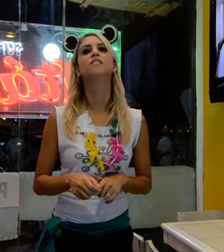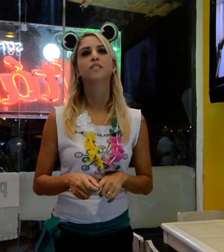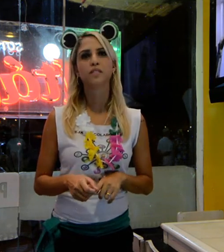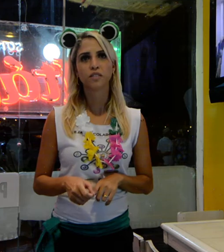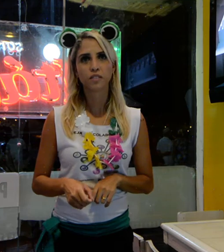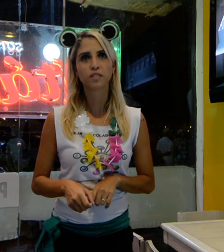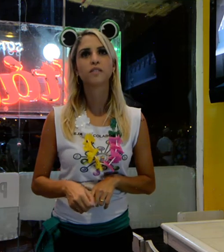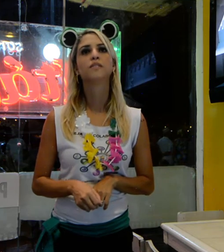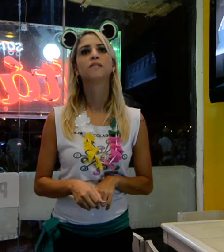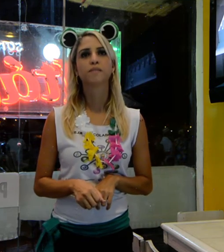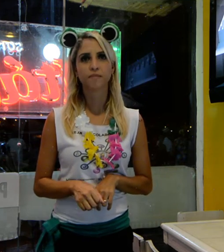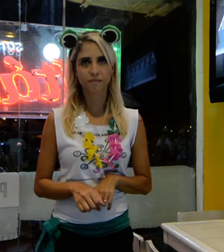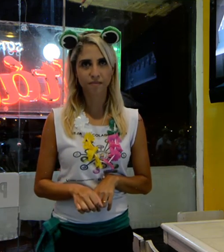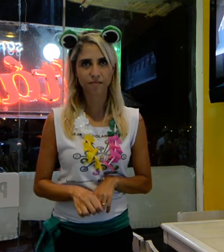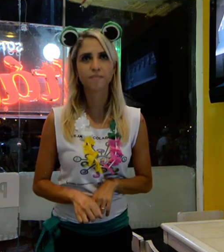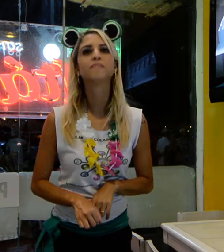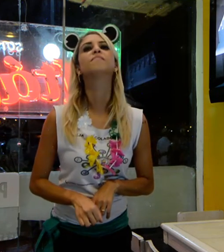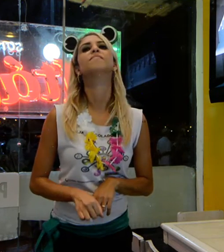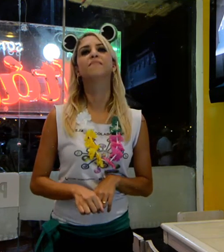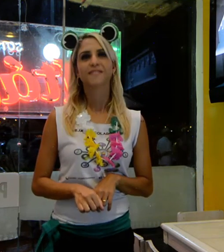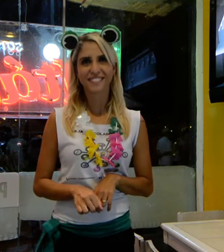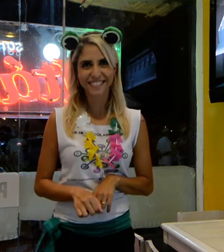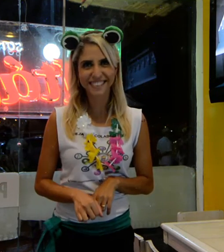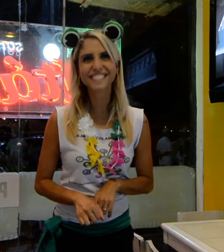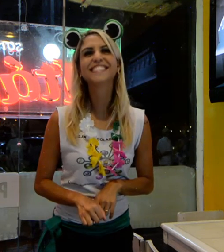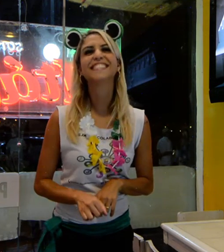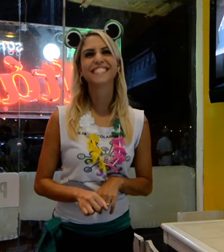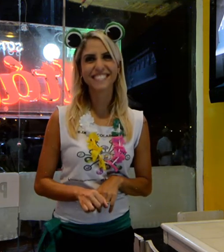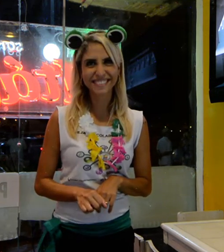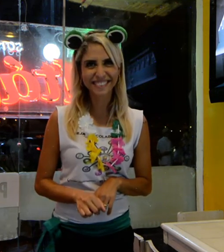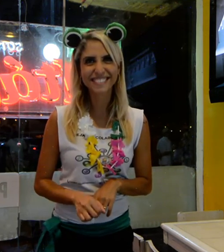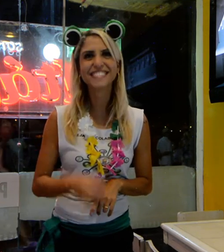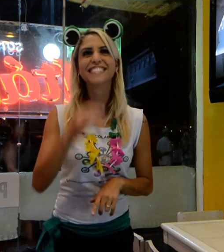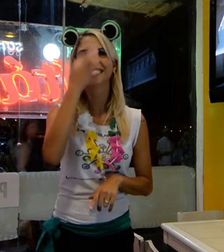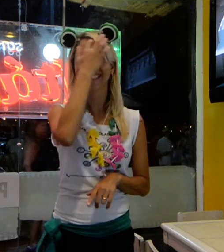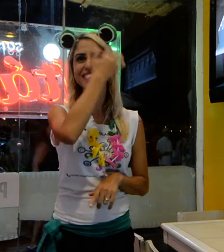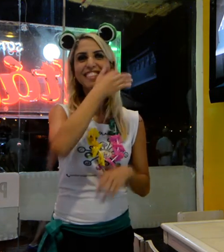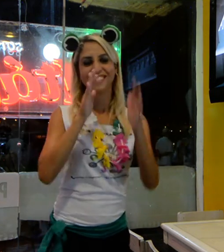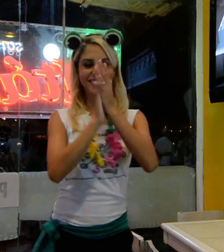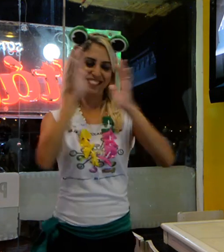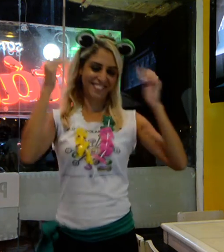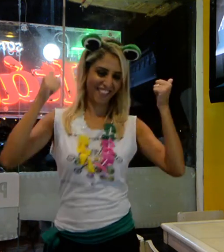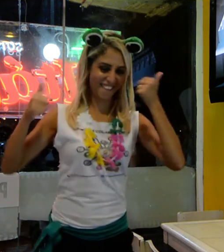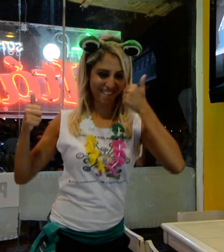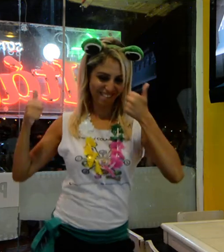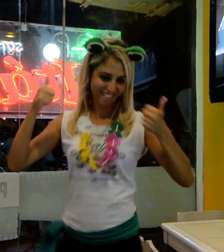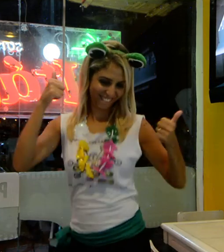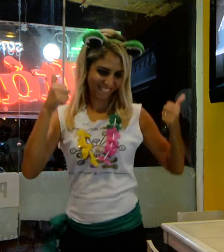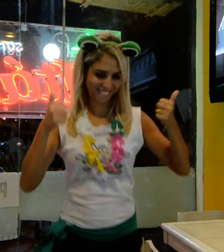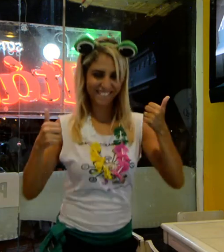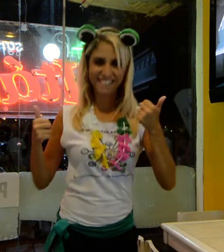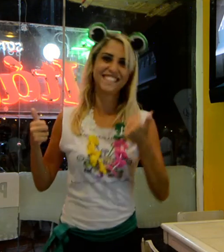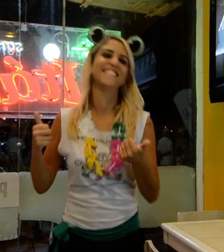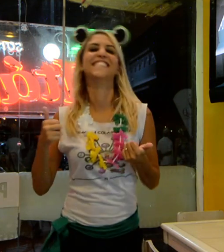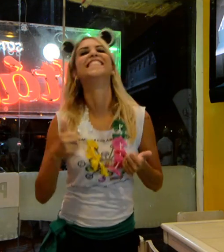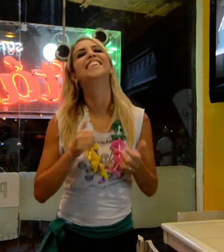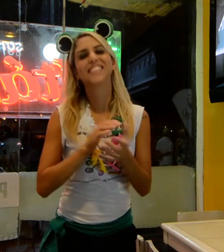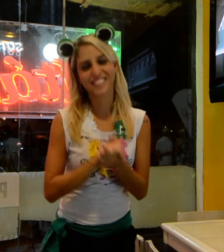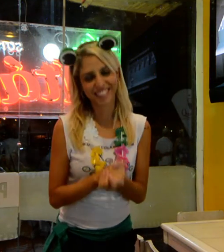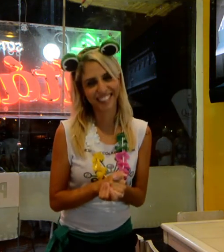um projeto que você idealizou. Fiquei sabendo que você compôs o samba, cara! Maneiro, maneiro! Então, Lu,